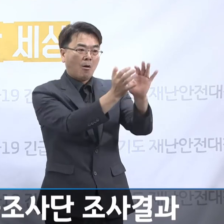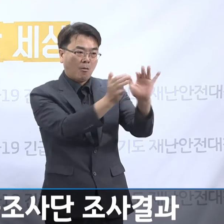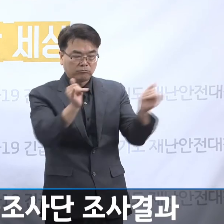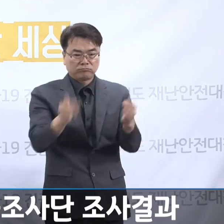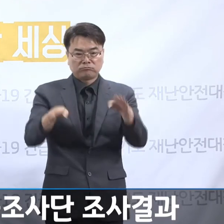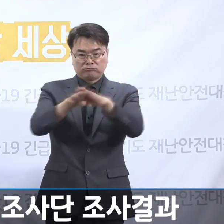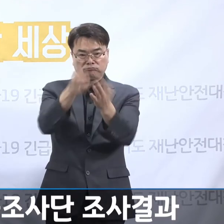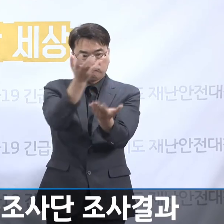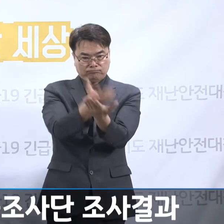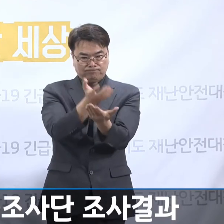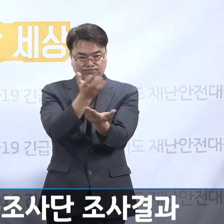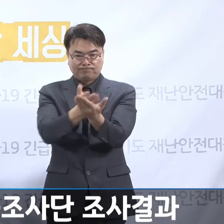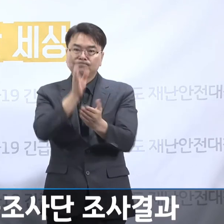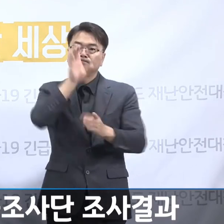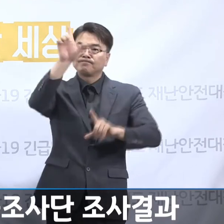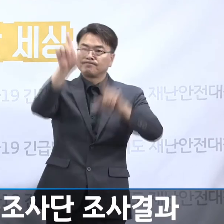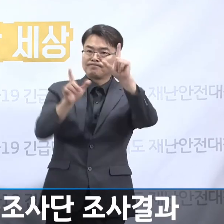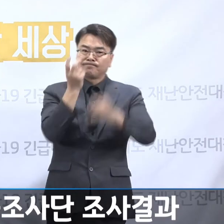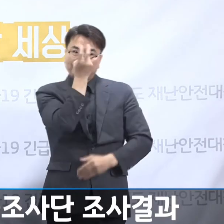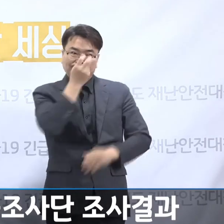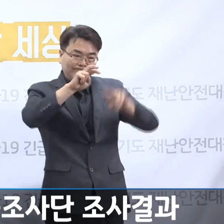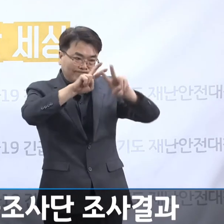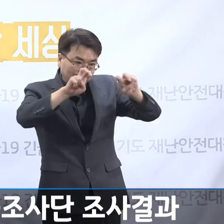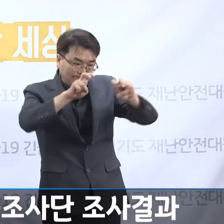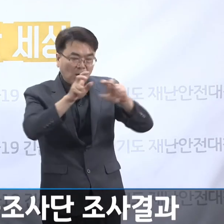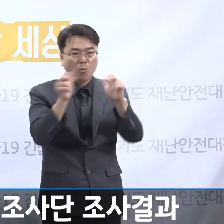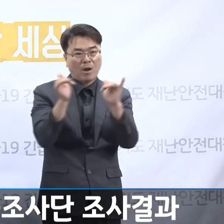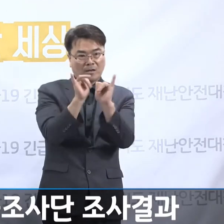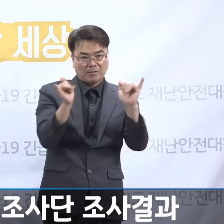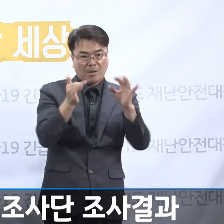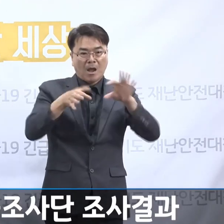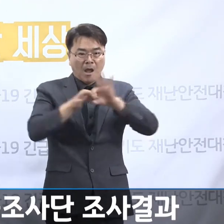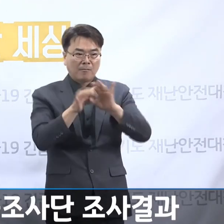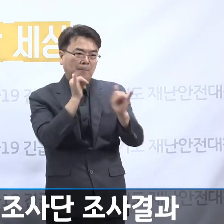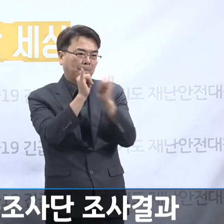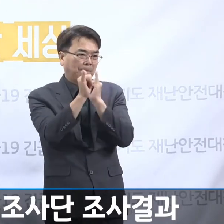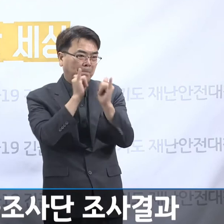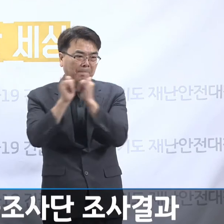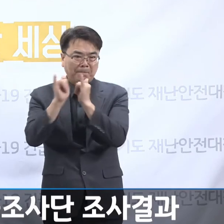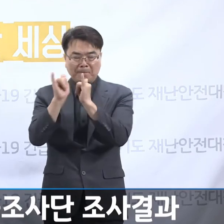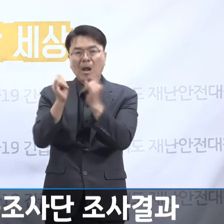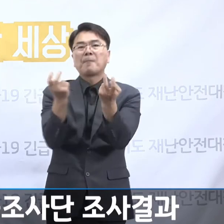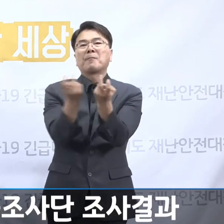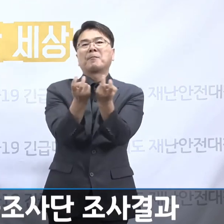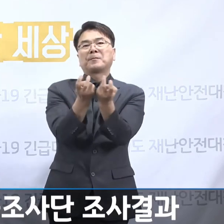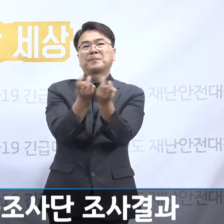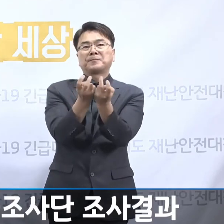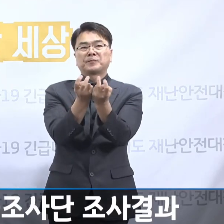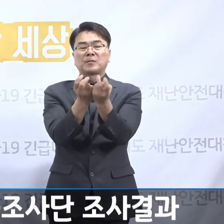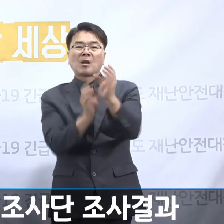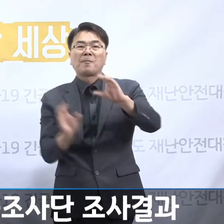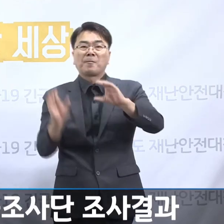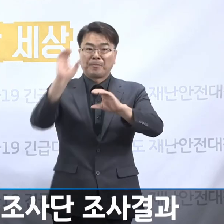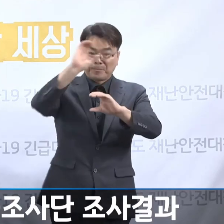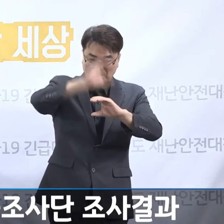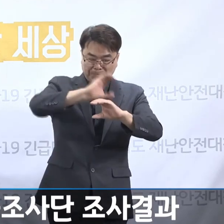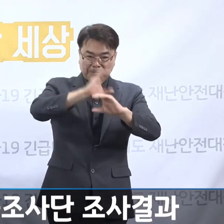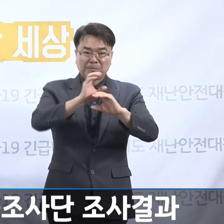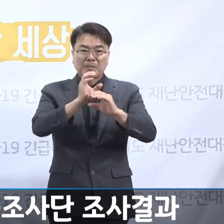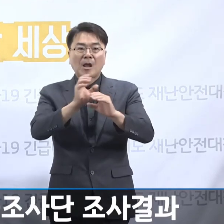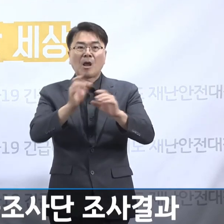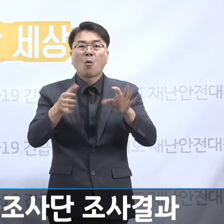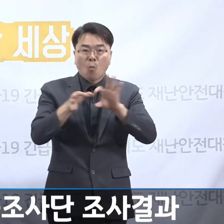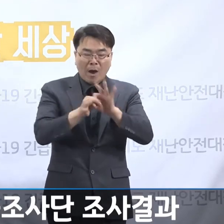건물과 환경의 실사, 직원 및 관계자 등과의 인터뷰 방법을 이용하였습니다. 아울러 경기도와 광주시의 관계